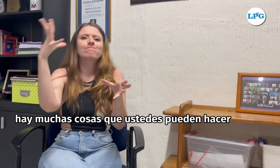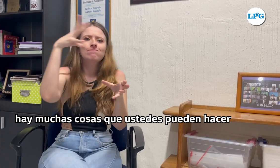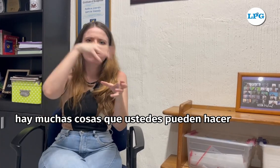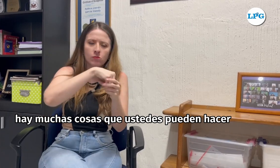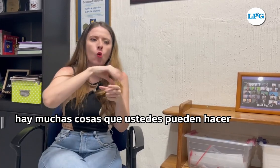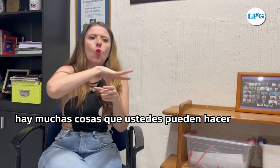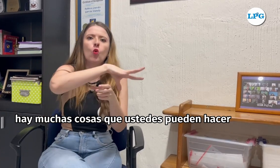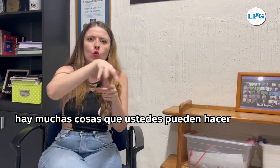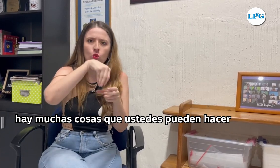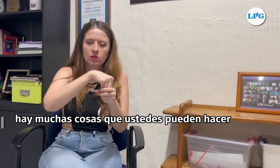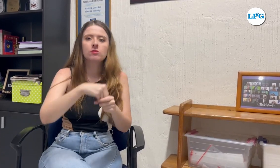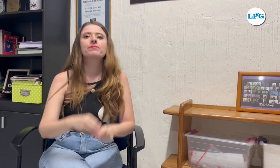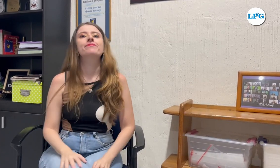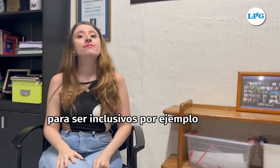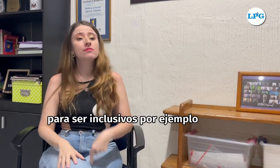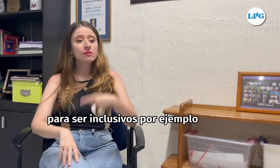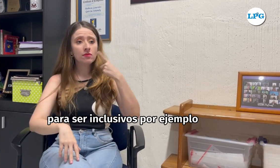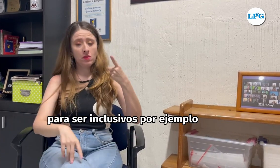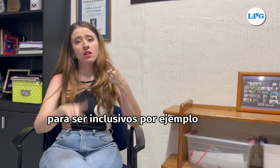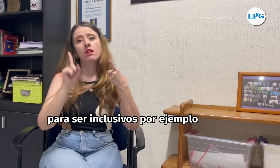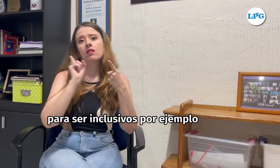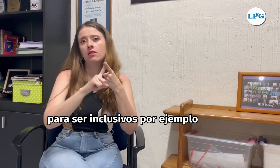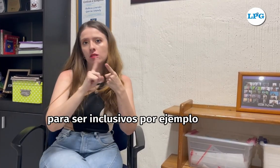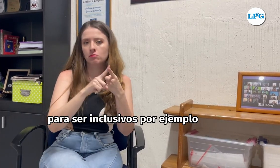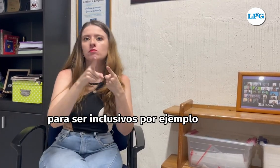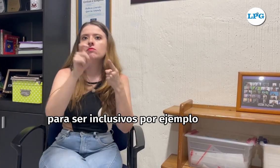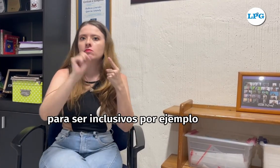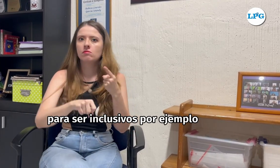ustedes pueden hacer para ser inclusivos. ejemplo,